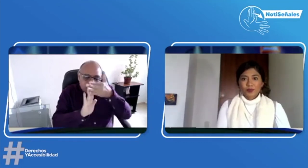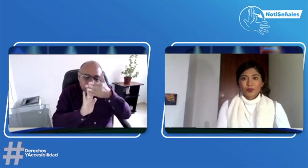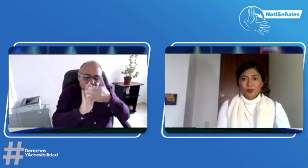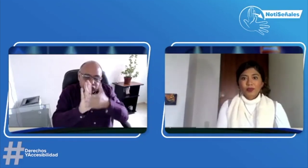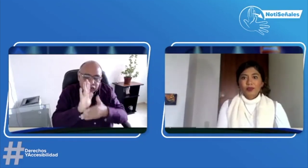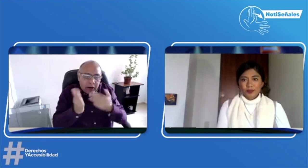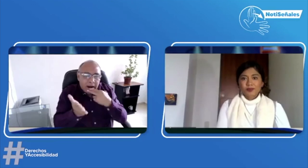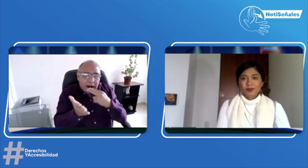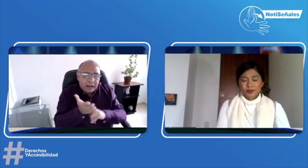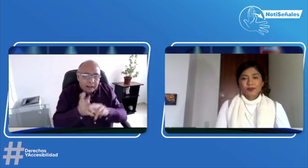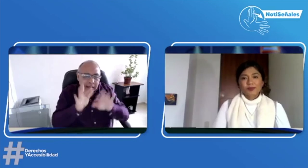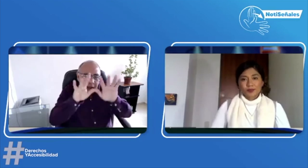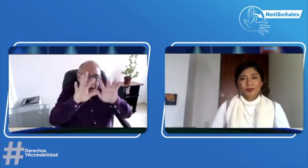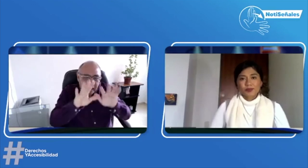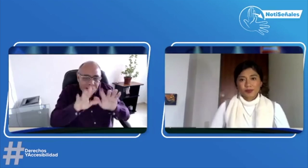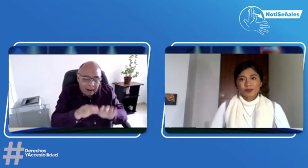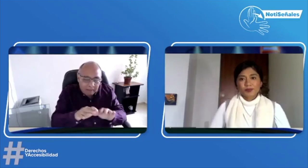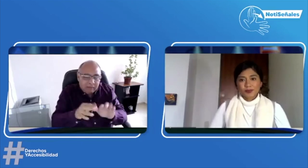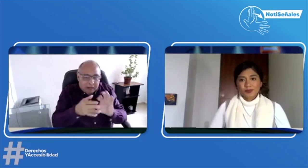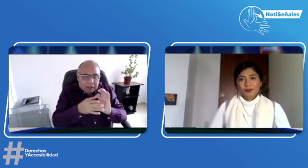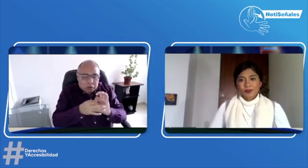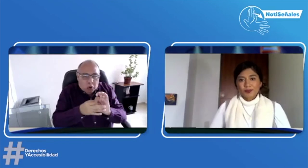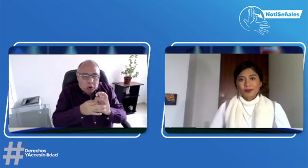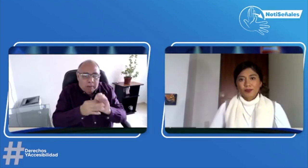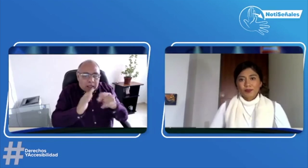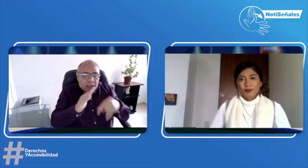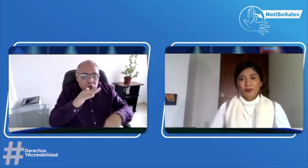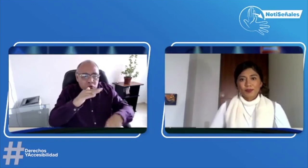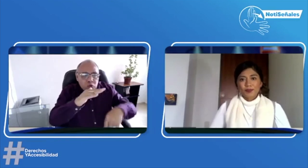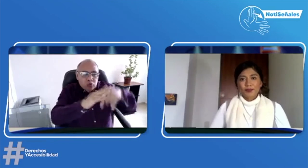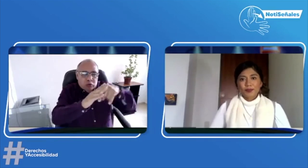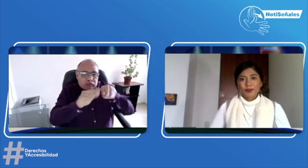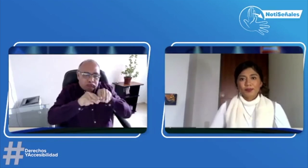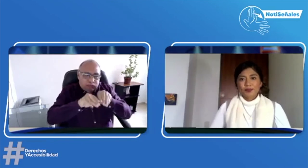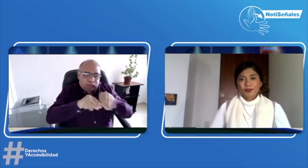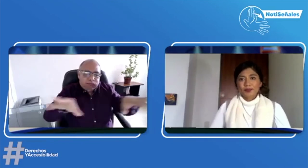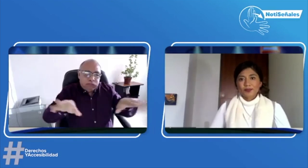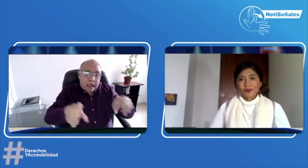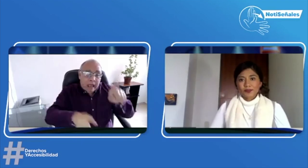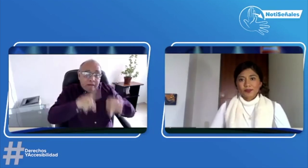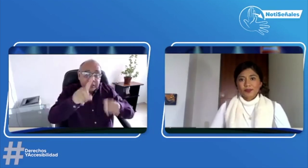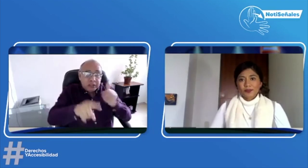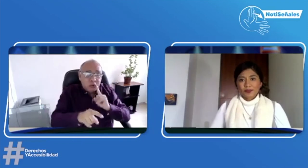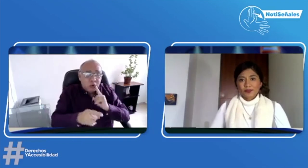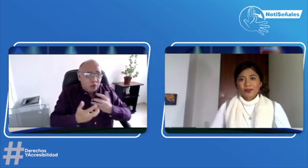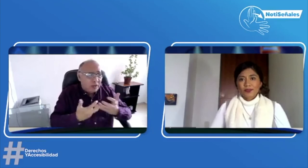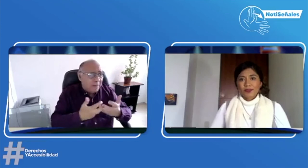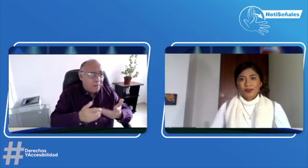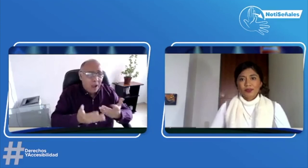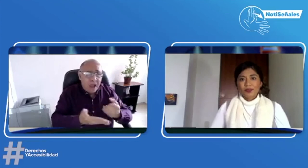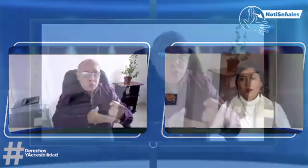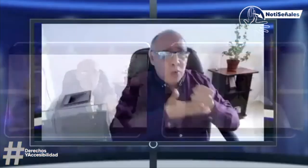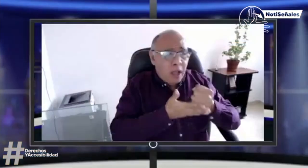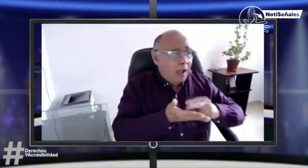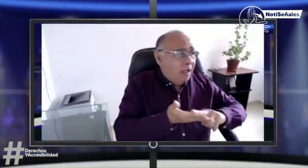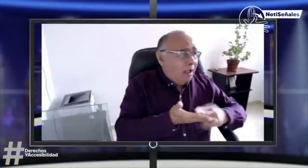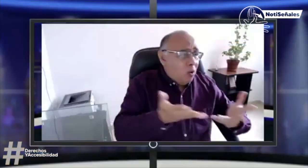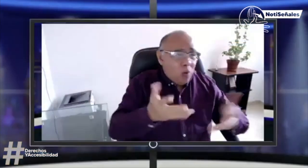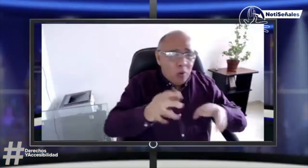está haciendo un documento borrador a modo de carta oficial para subirla a las